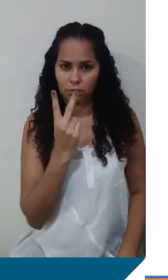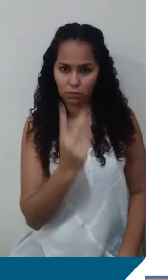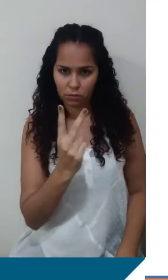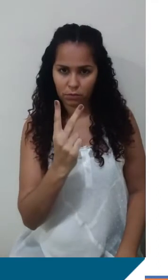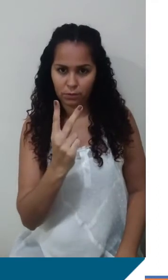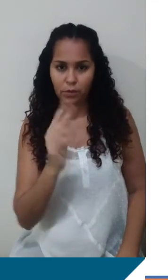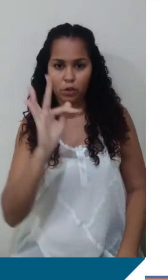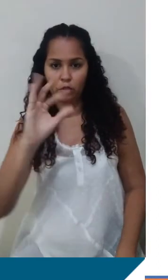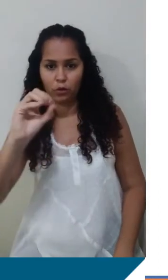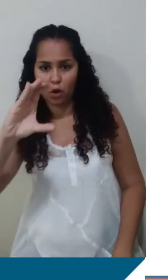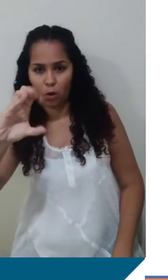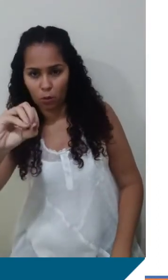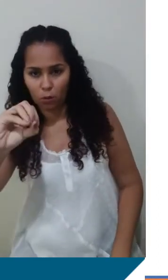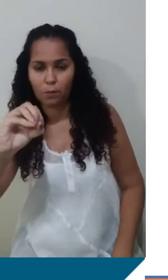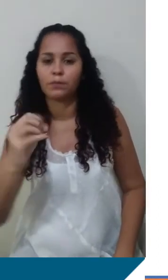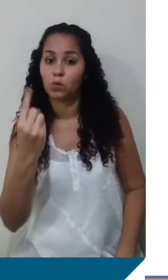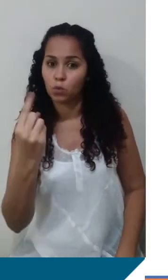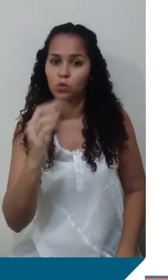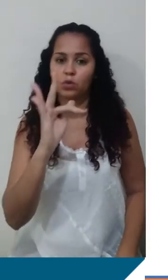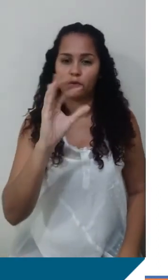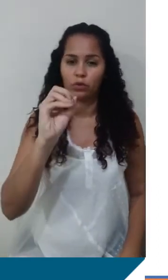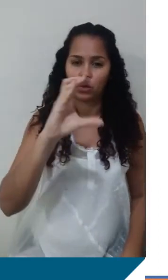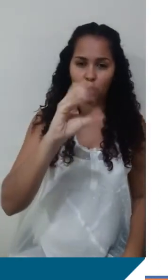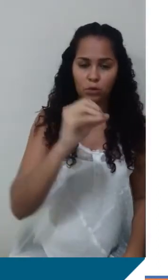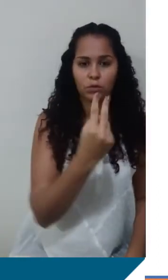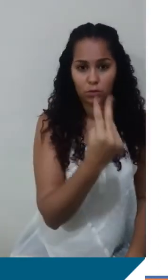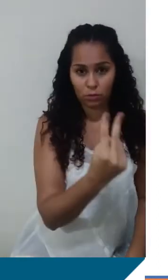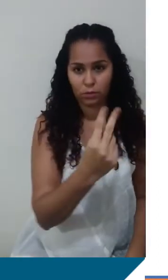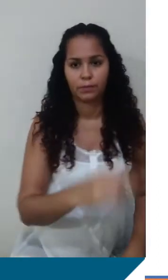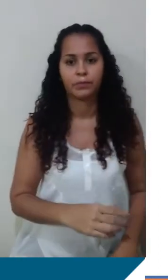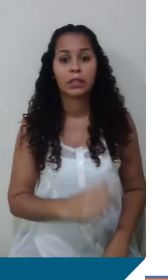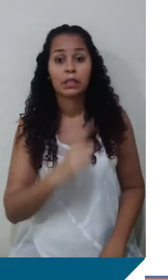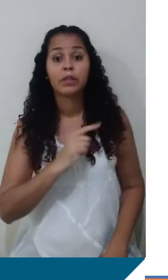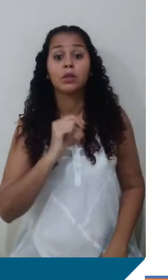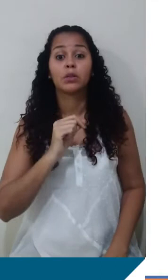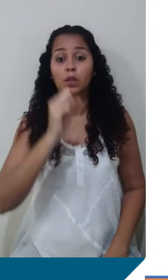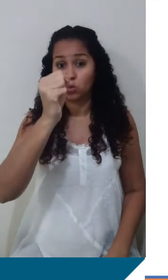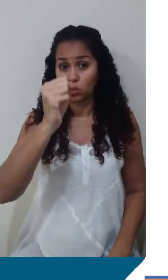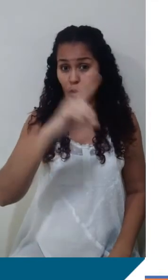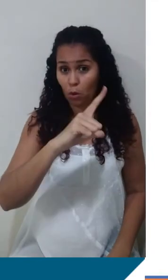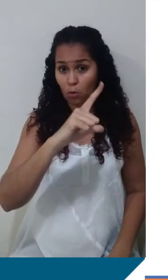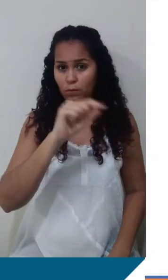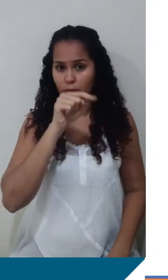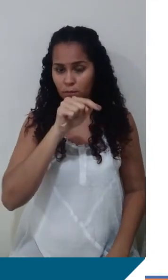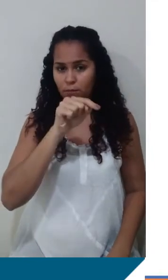Foco 1, foco 2. Em um desses focos, a gente vai ter o Sol. Então, por exemplo, aqui estaria o Sol.